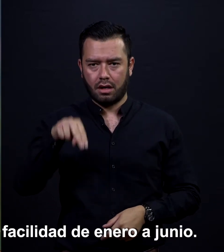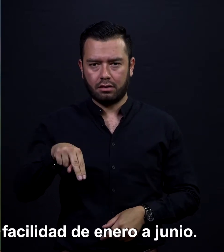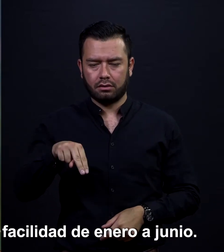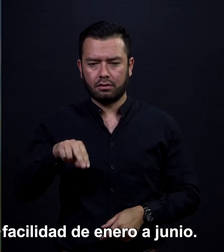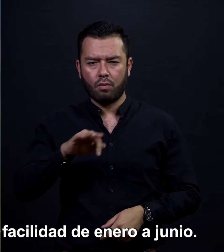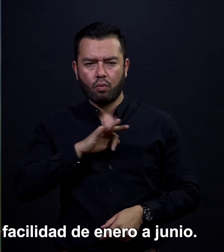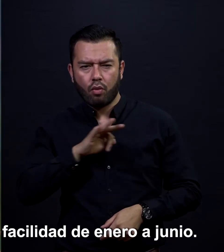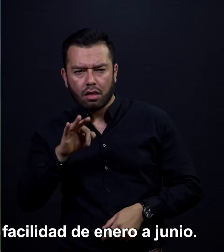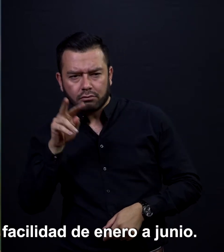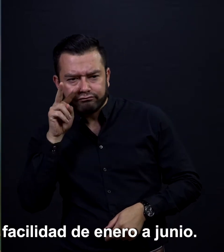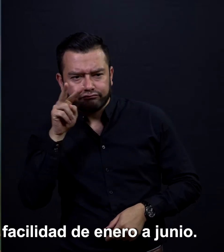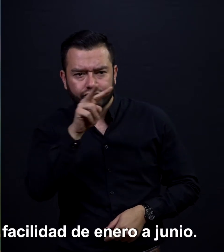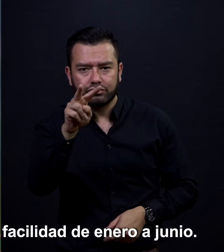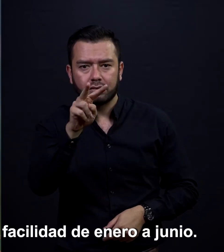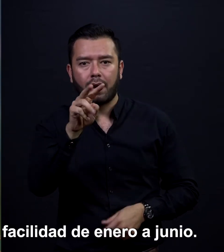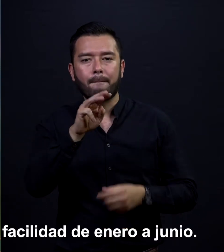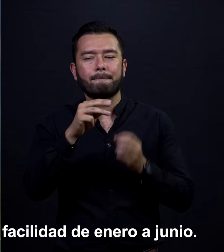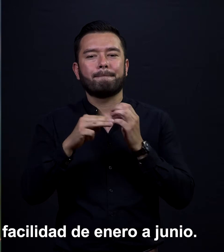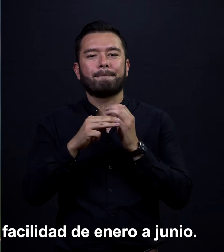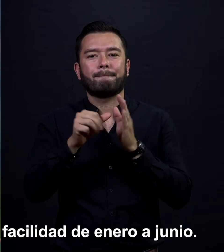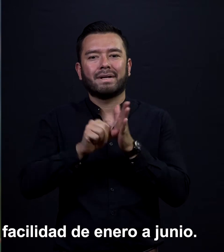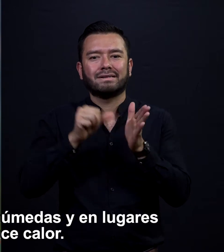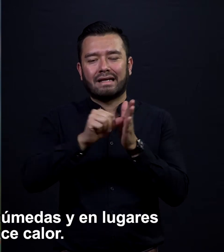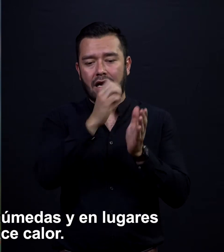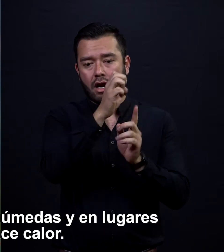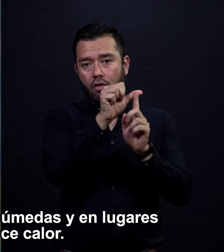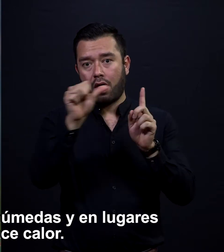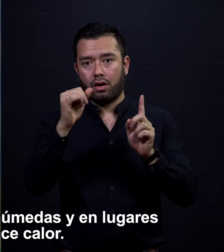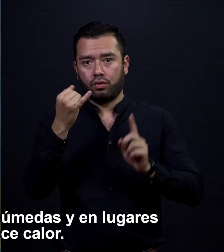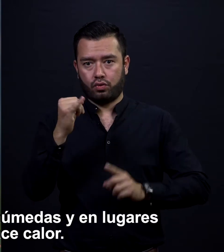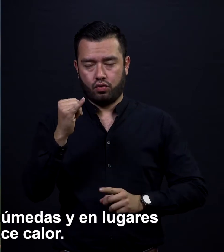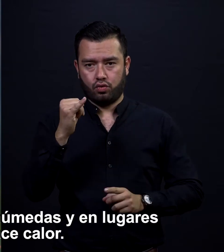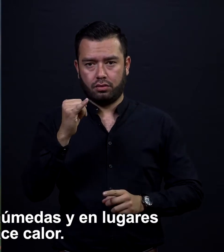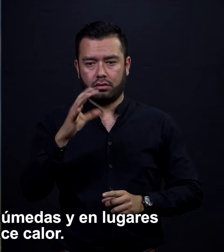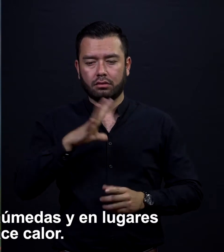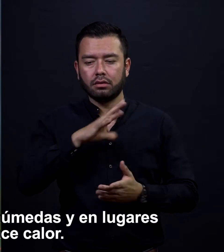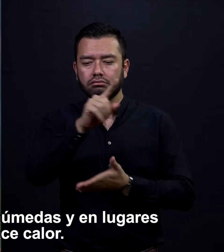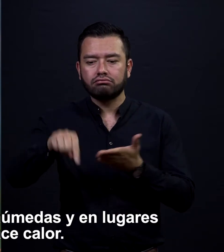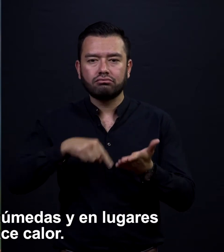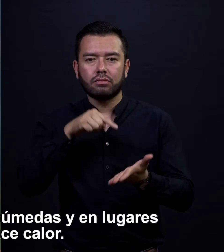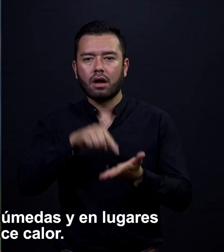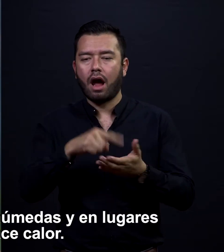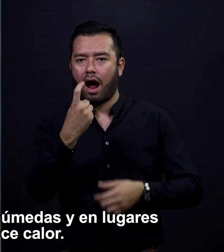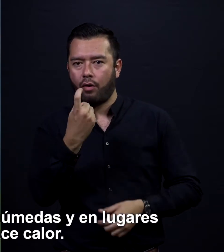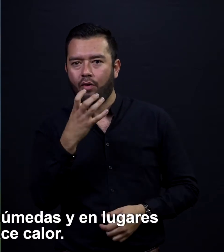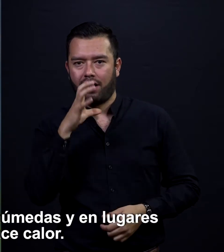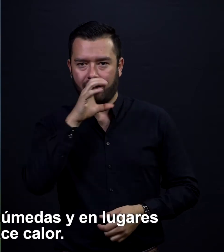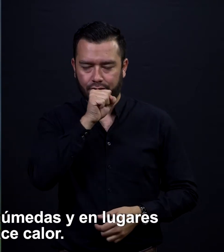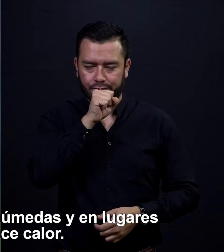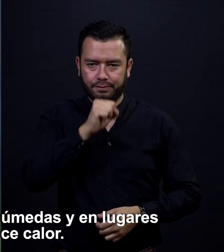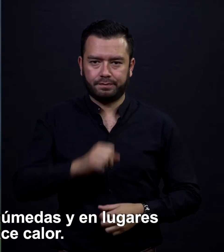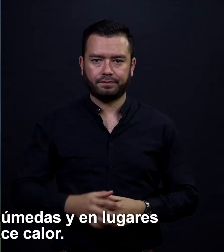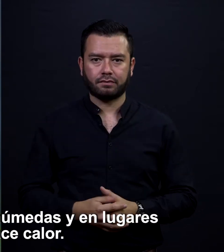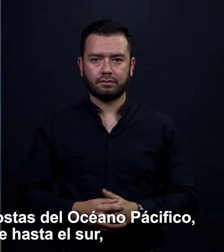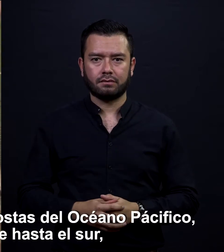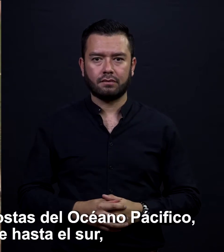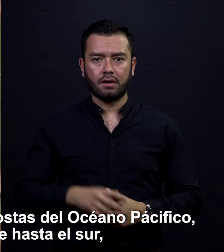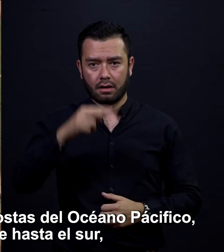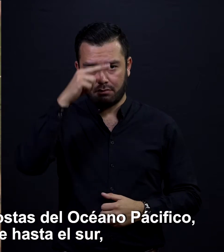podemos ver con más facilidad de enero a junio. Habita en regiones húmedas y en lugares donde hace calor.